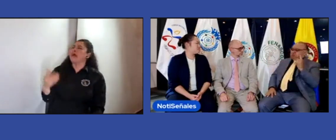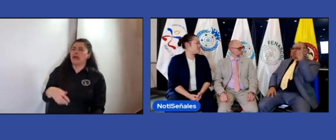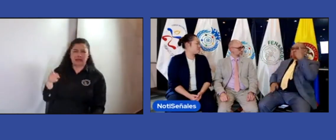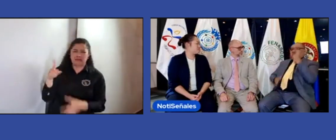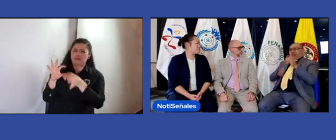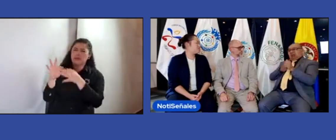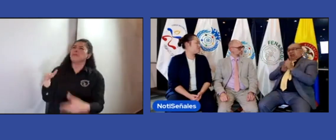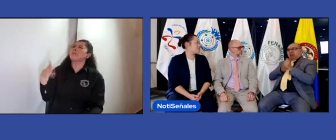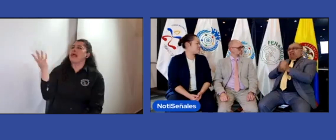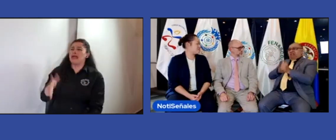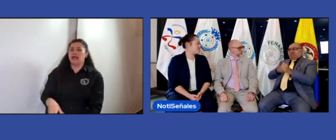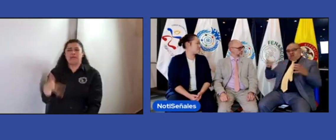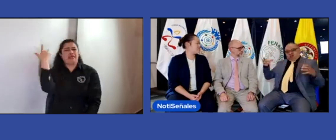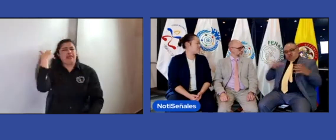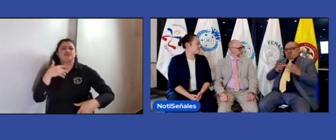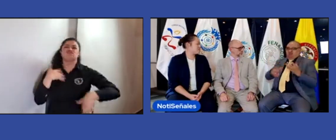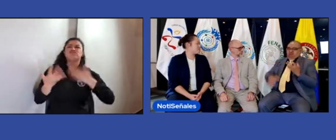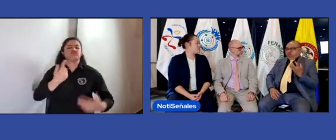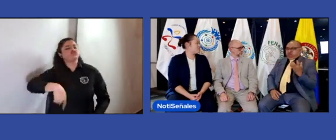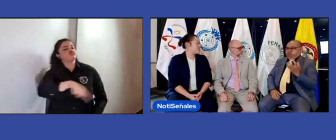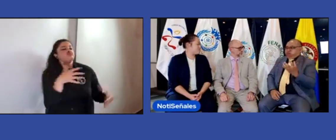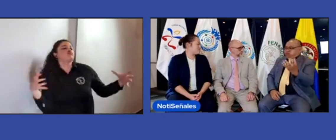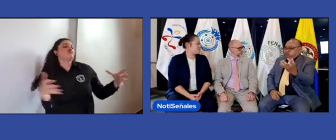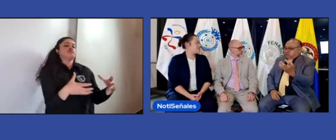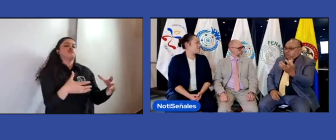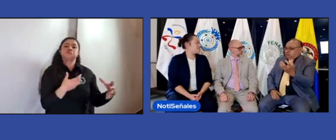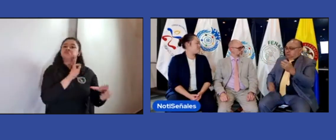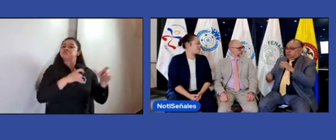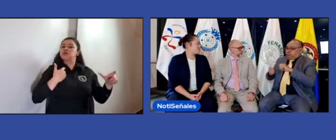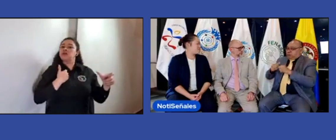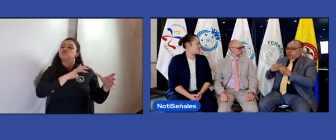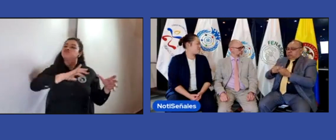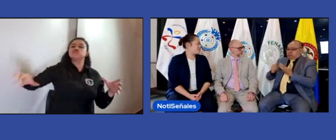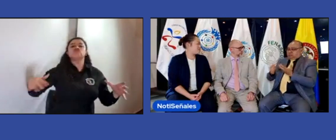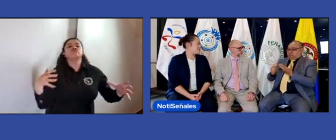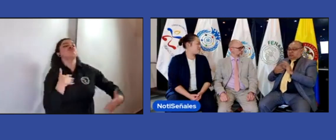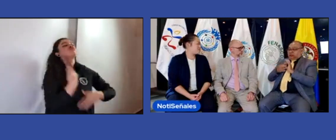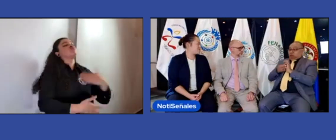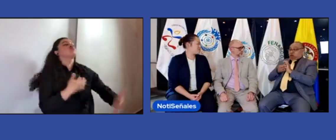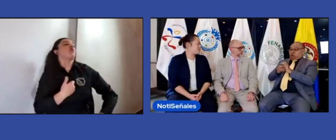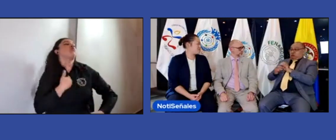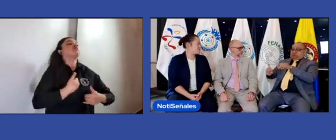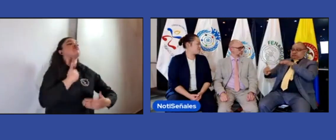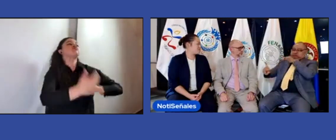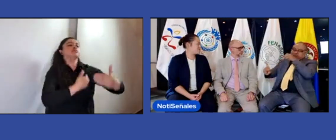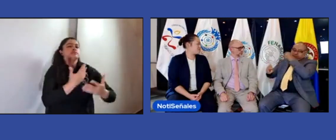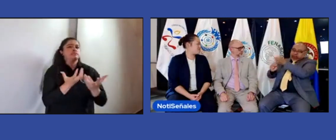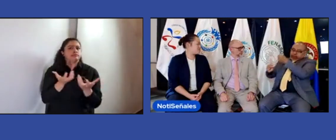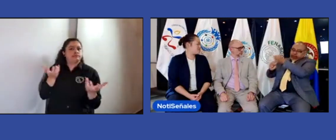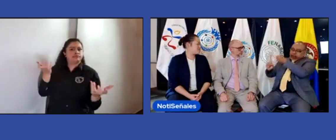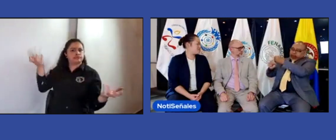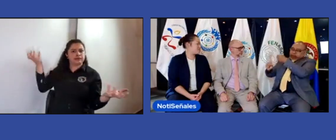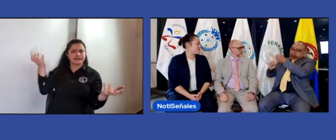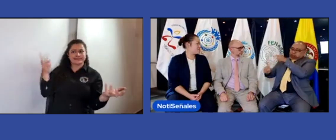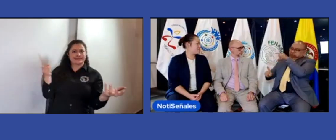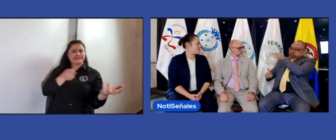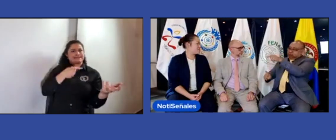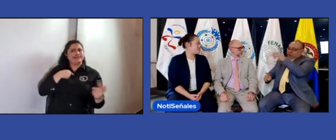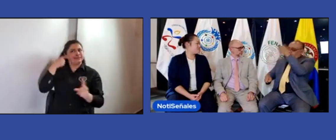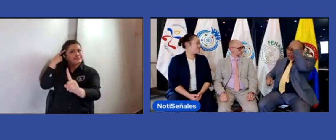en el movimiento asociativo, sino que prefiero hacerlo yo solo, de manera independiente. Pero, ¿cuál es el inconveniente de esto? Nosotros como federación